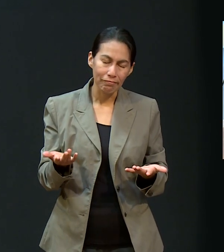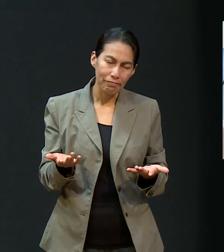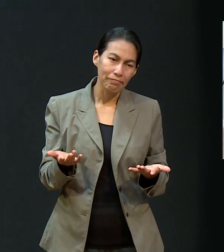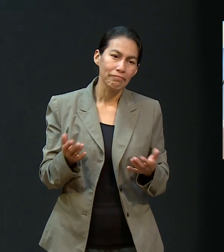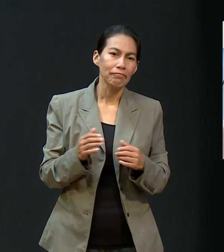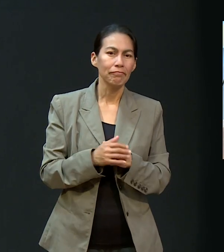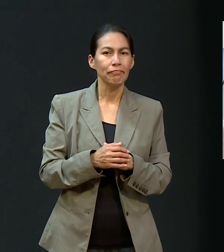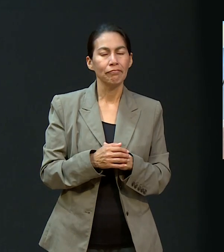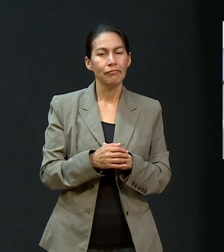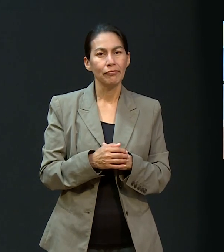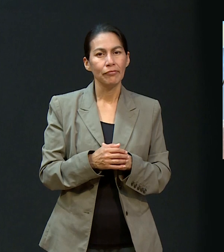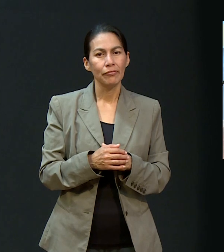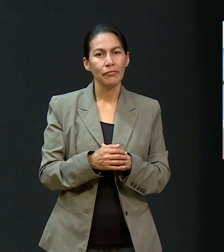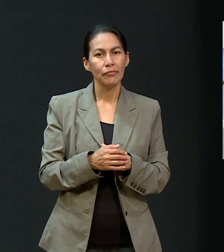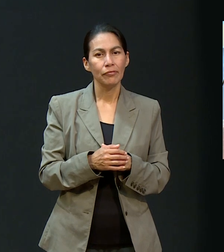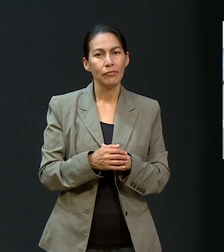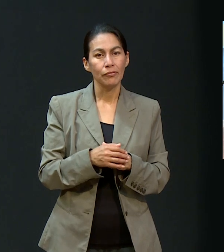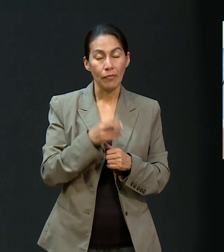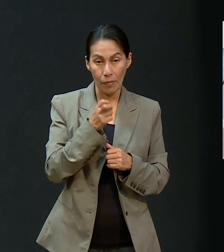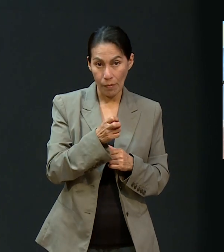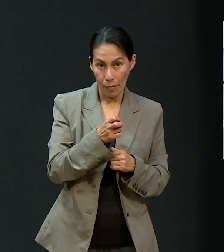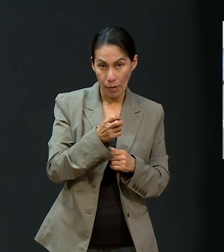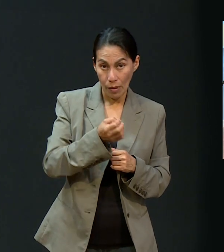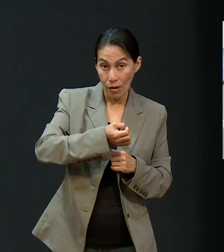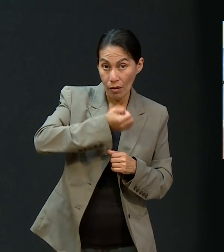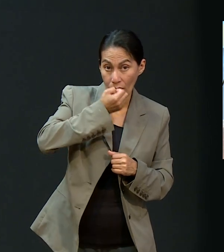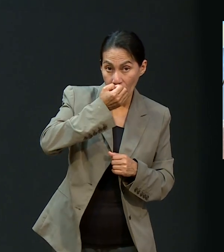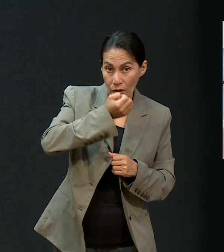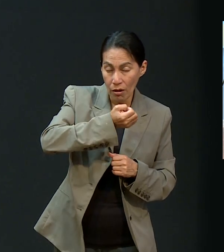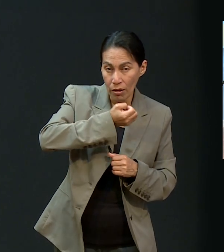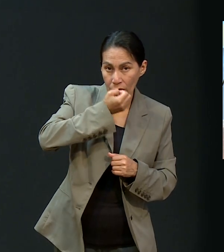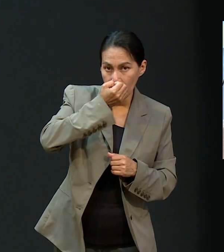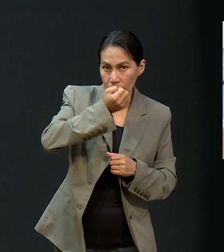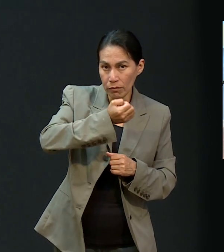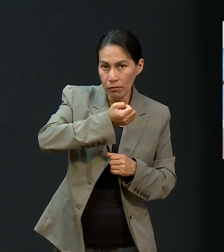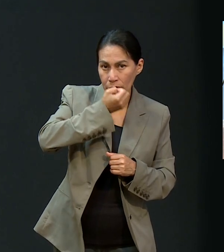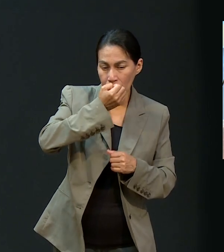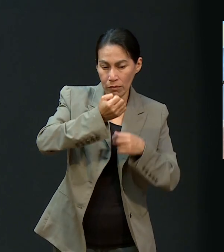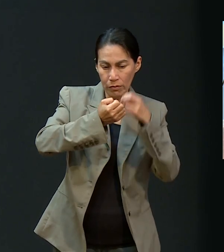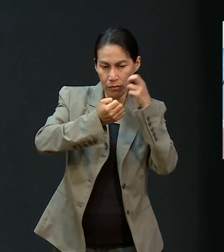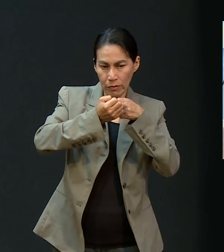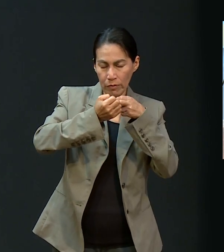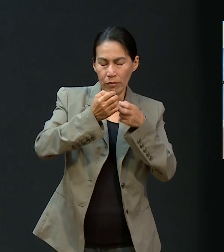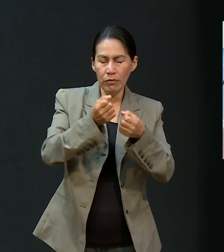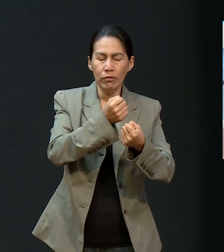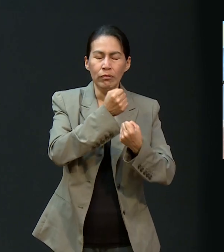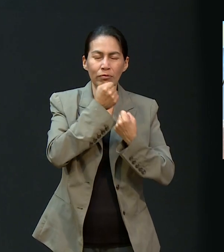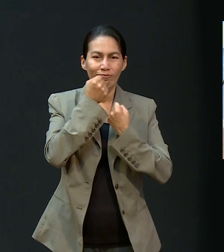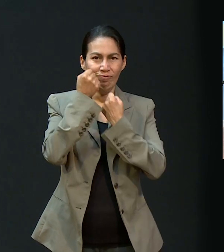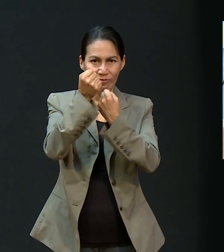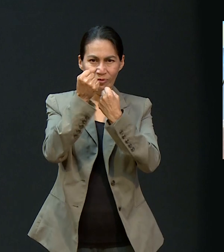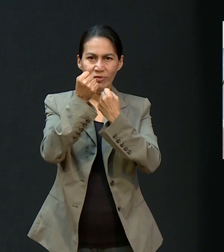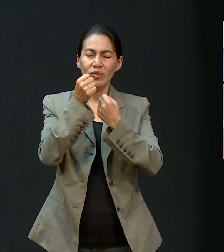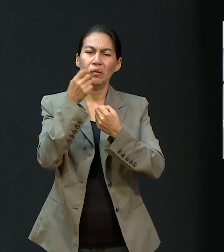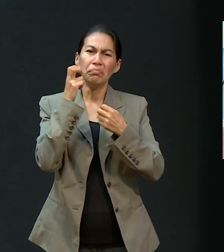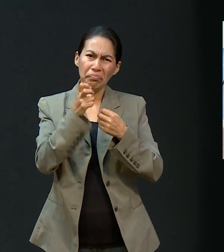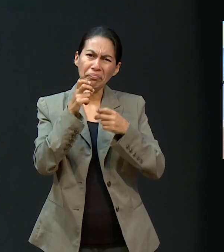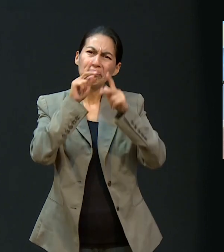¿No es esto, la oración, el instrumento poderoso que nos dará paz